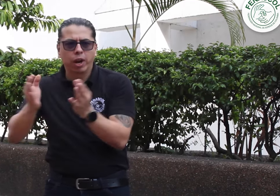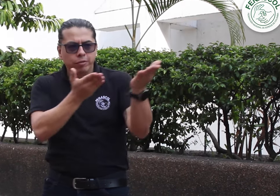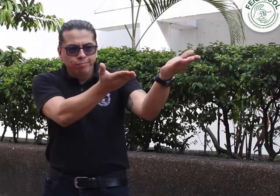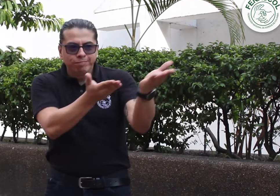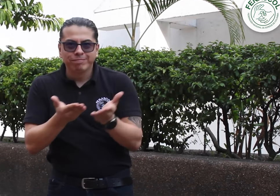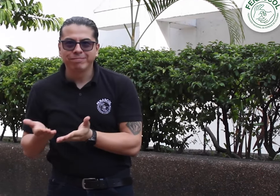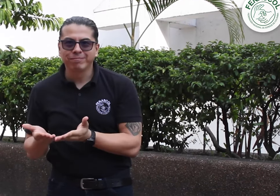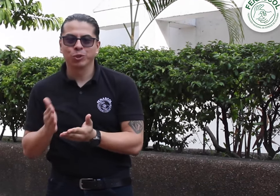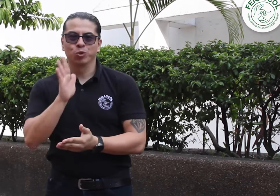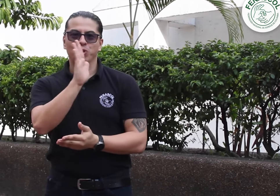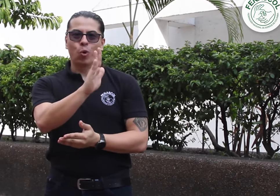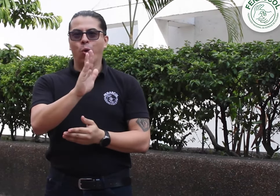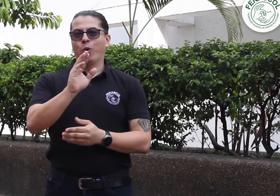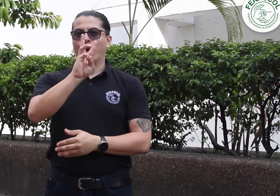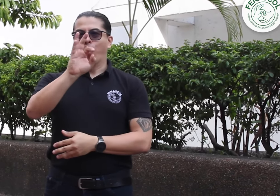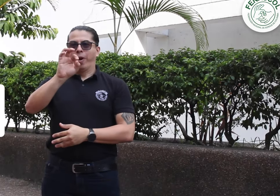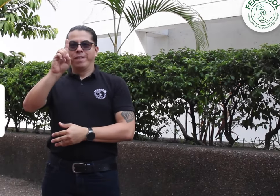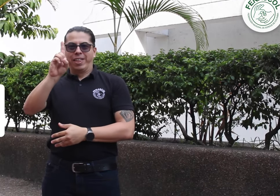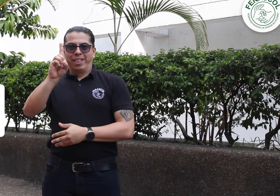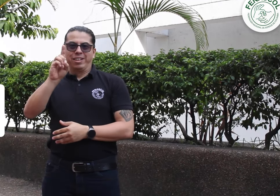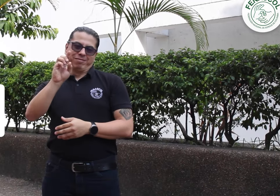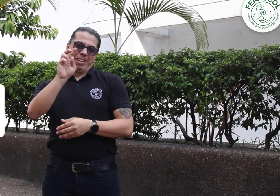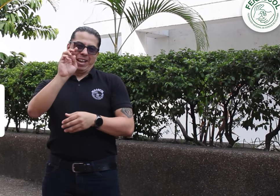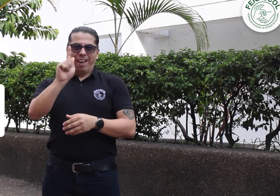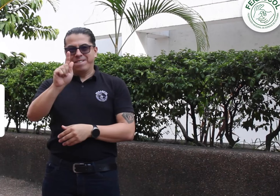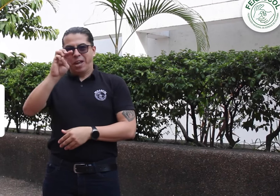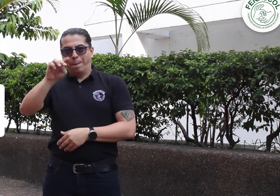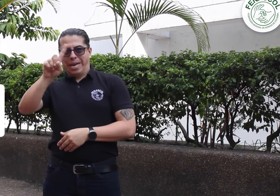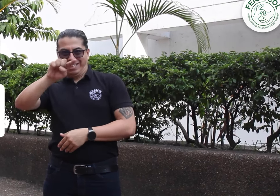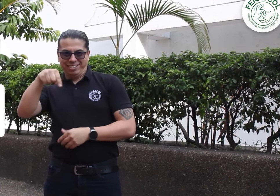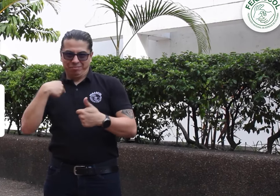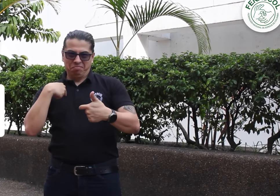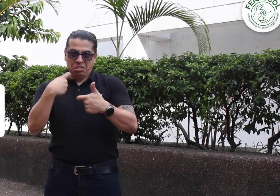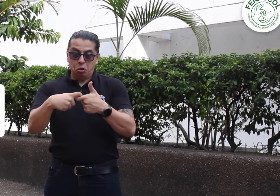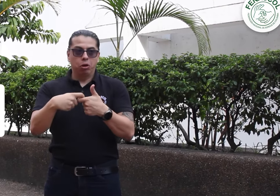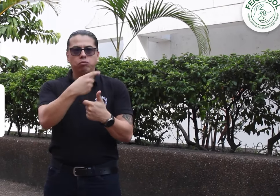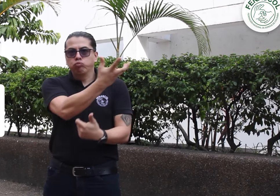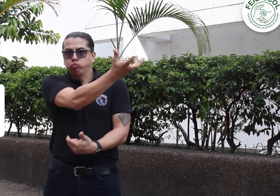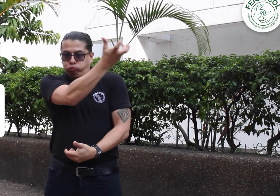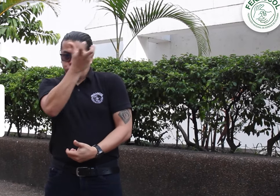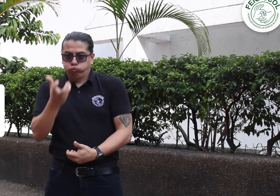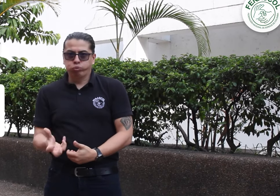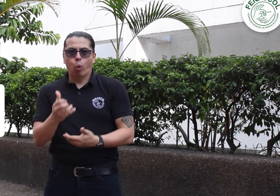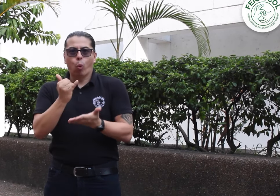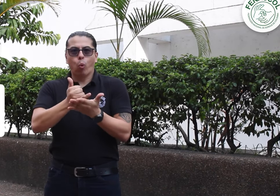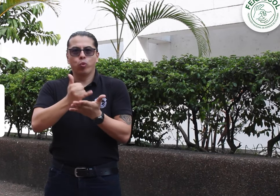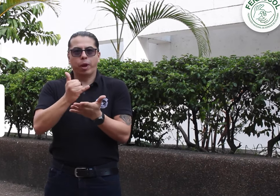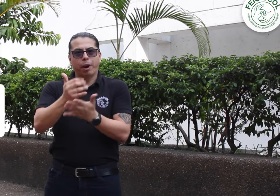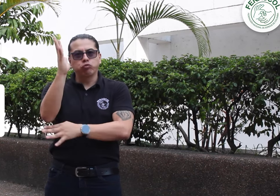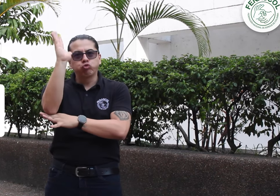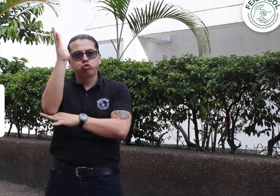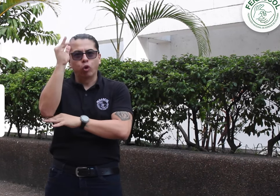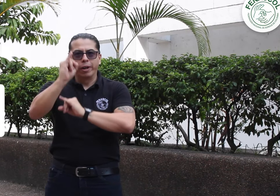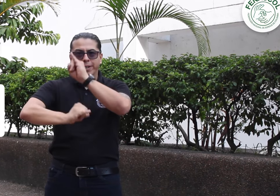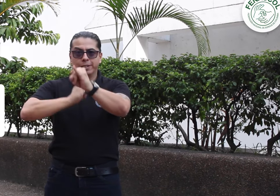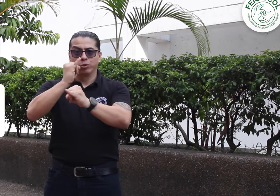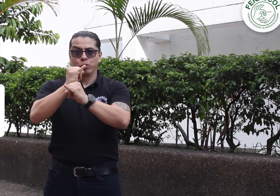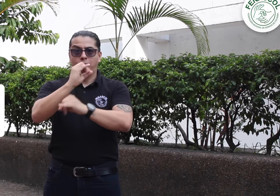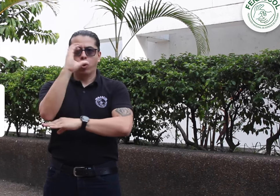la Junta de la WFD o FMS Federación Mundial de Sordos en Español para la Conferencia Internacional, lo cual fue